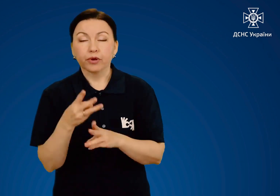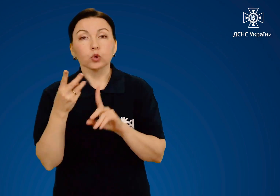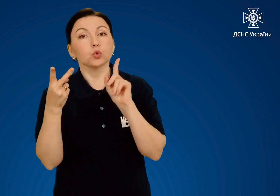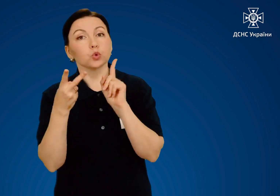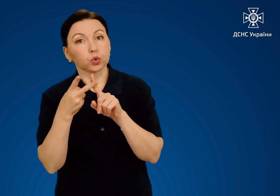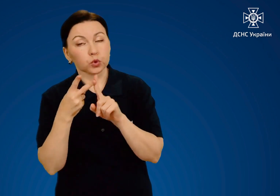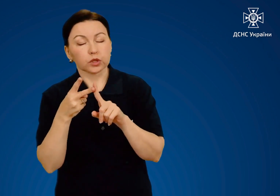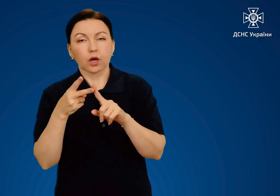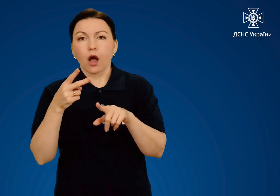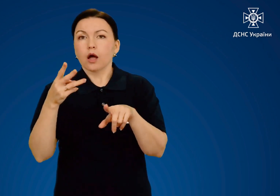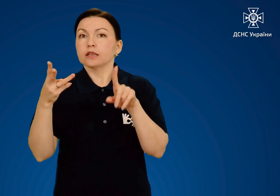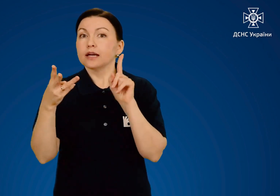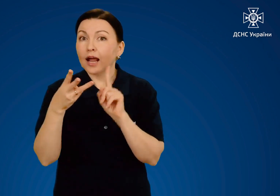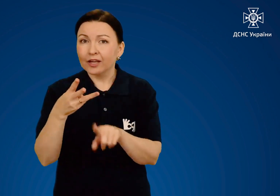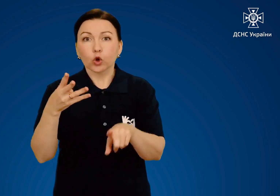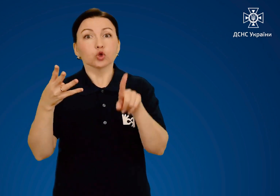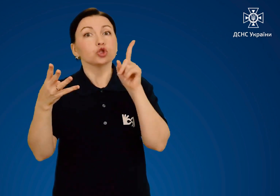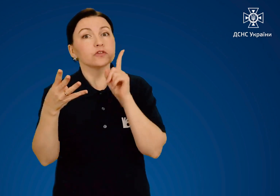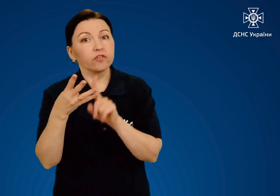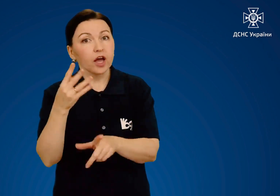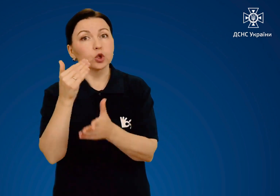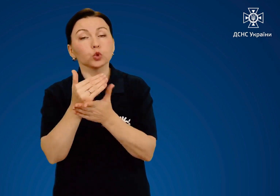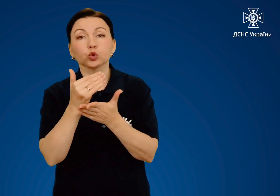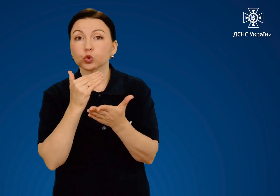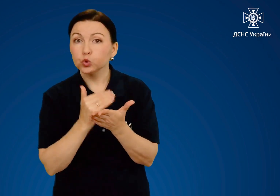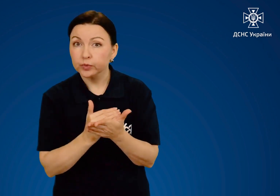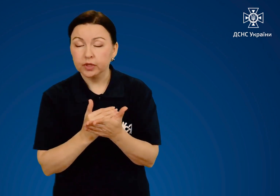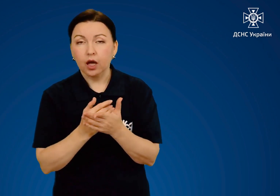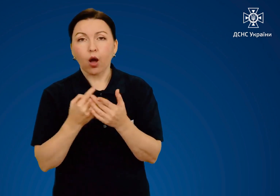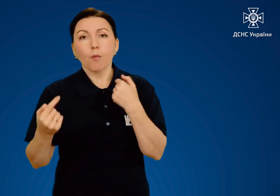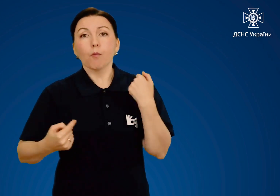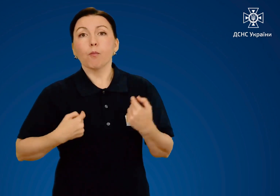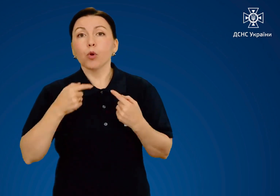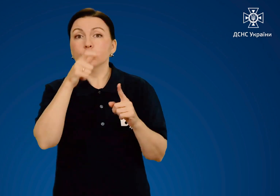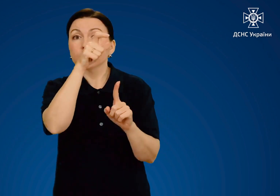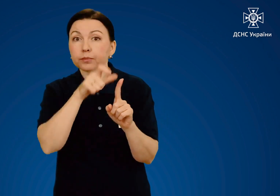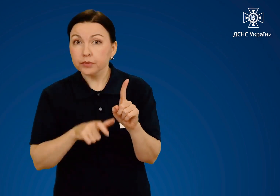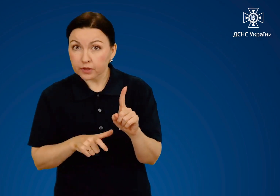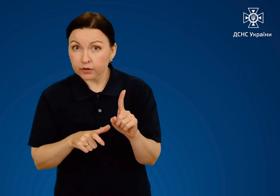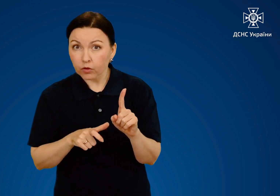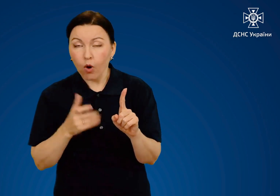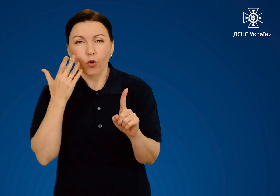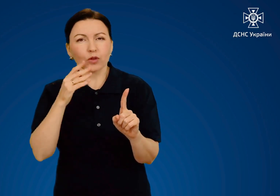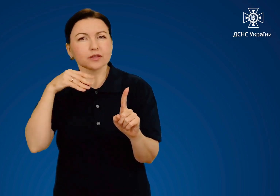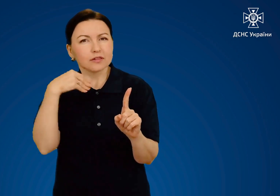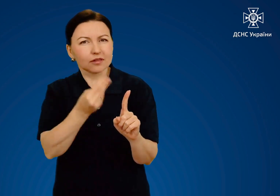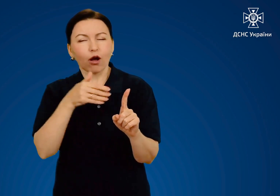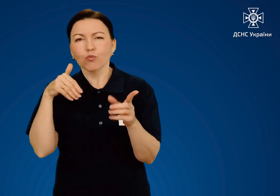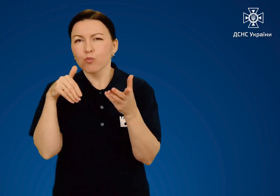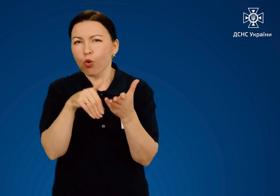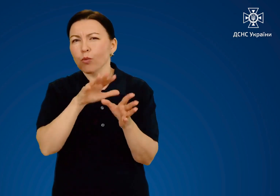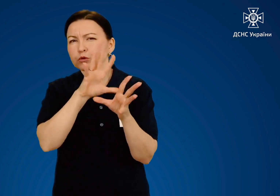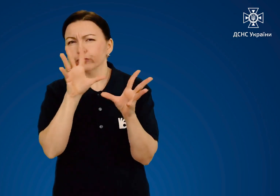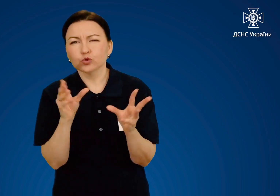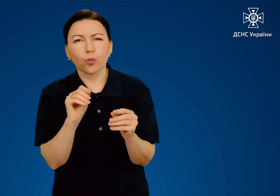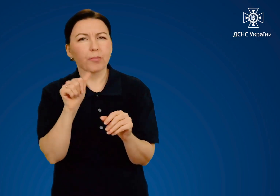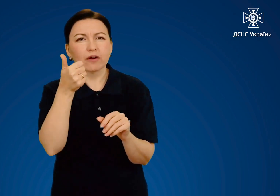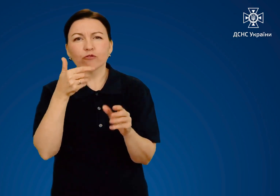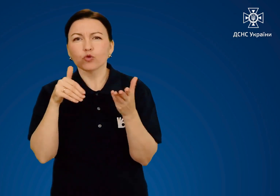опіках другого, а тим паче третього-четвертого ступенів, потерпілого після надання йому першої